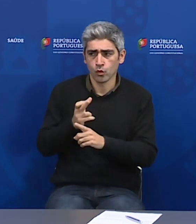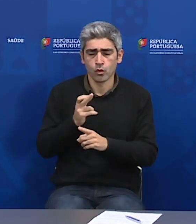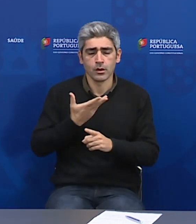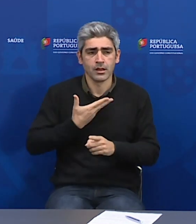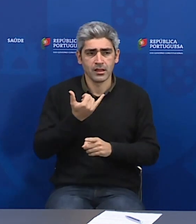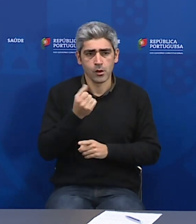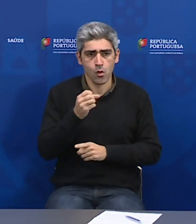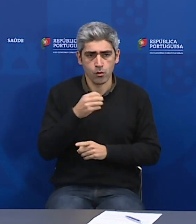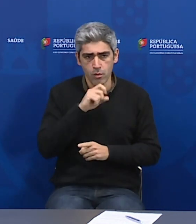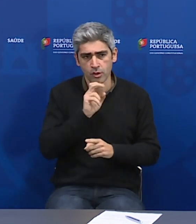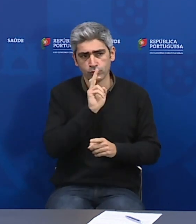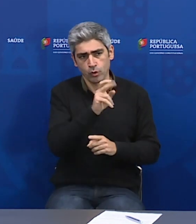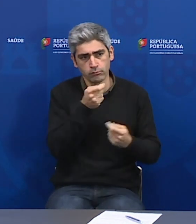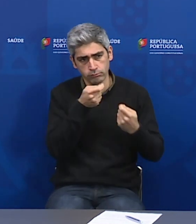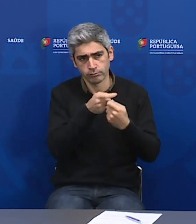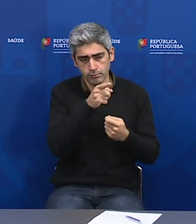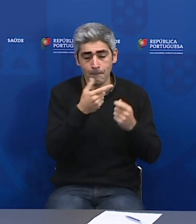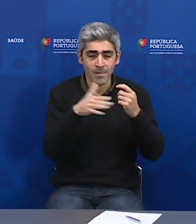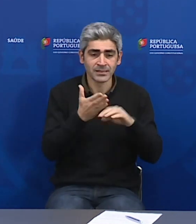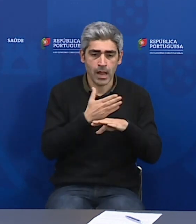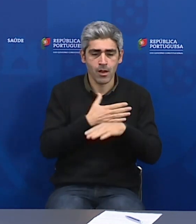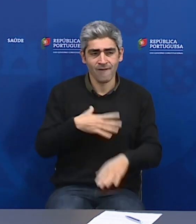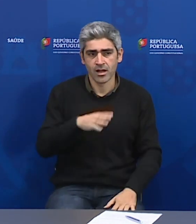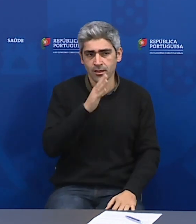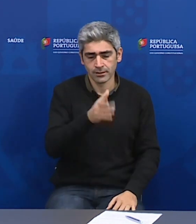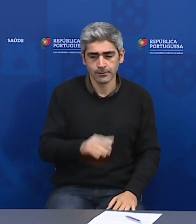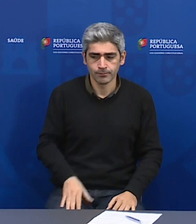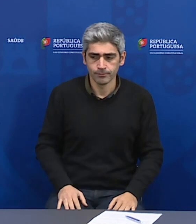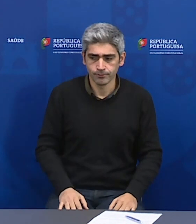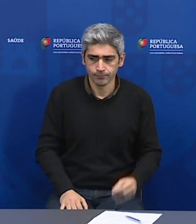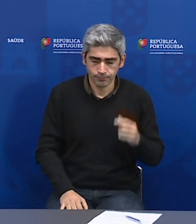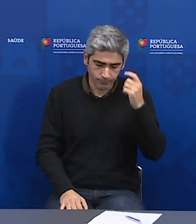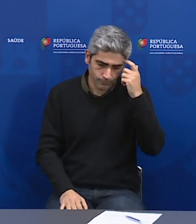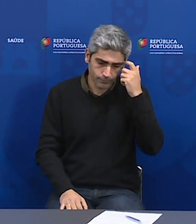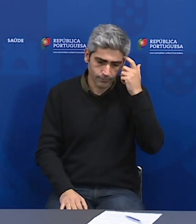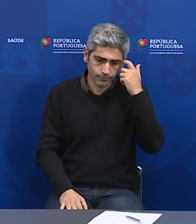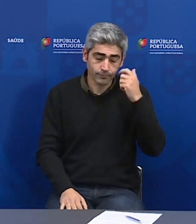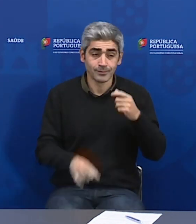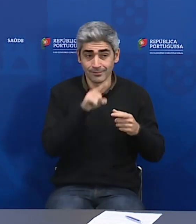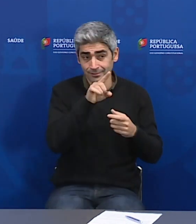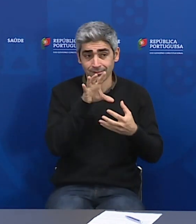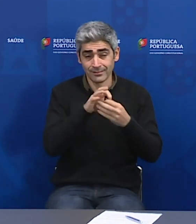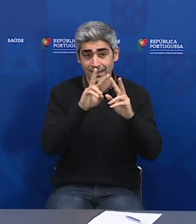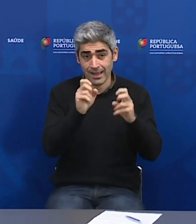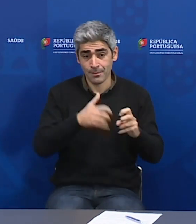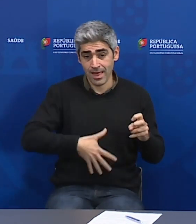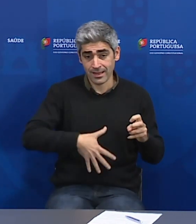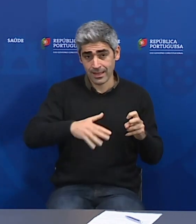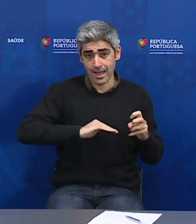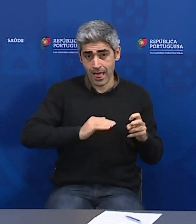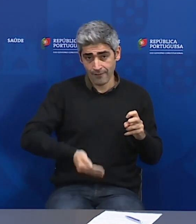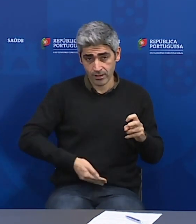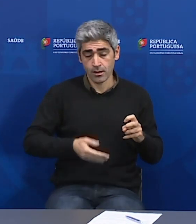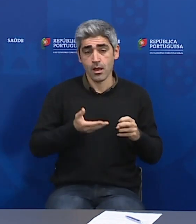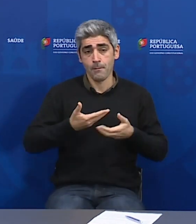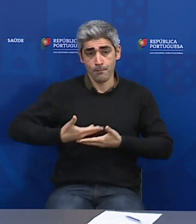precisão sobre essa matéria. Mas deixe-me dizer-lhe que nessa matéria das grávidas e dos bebés,